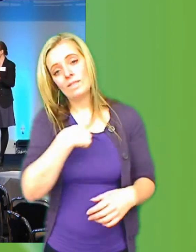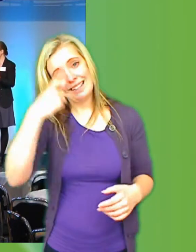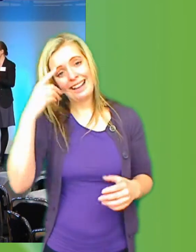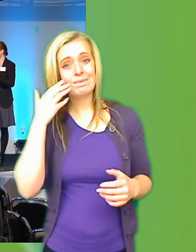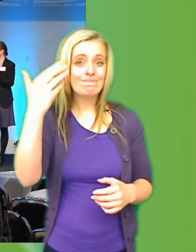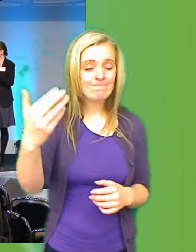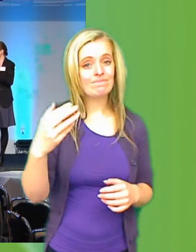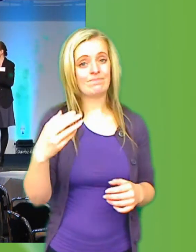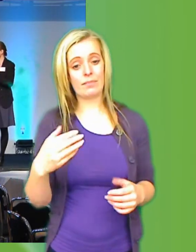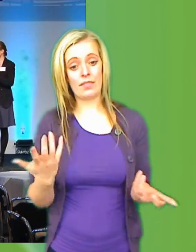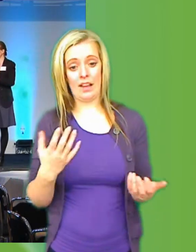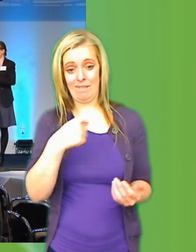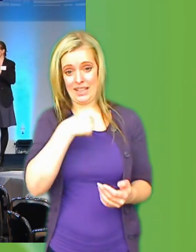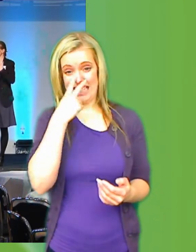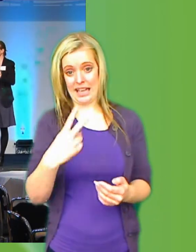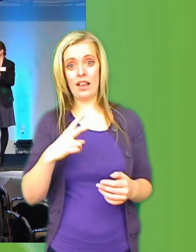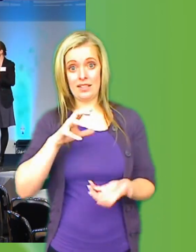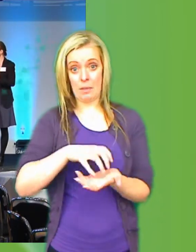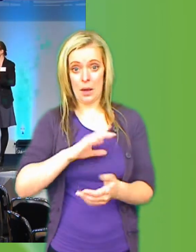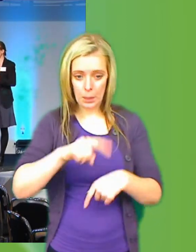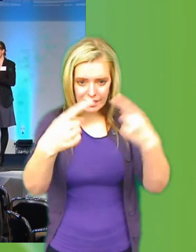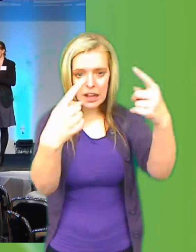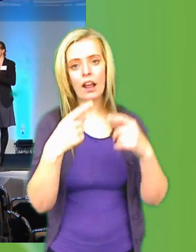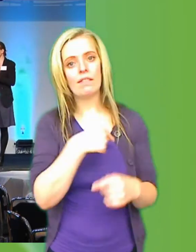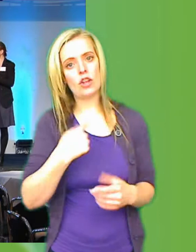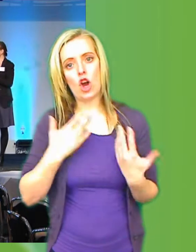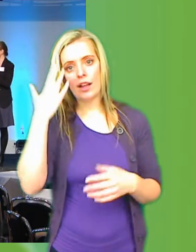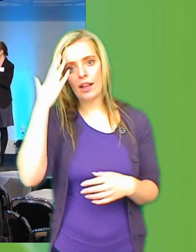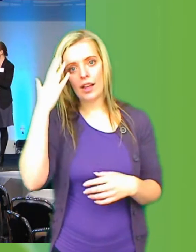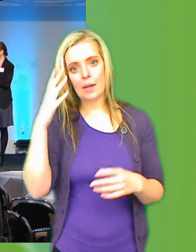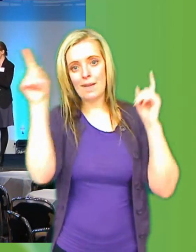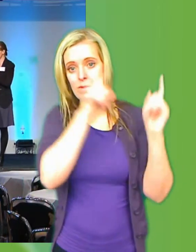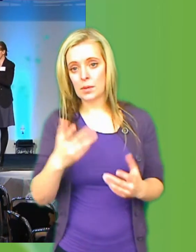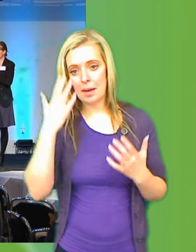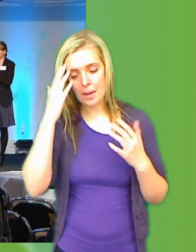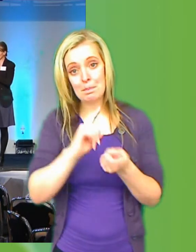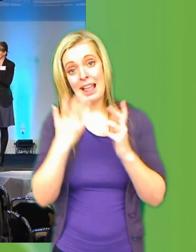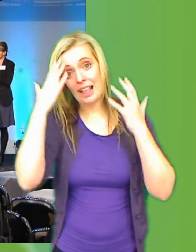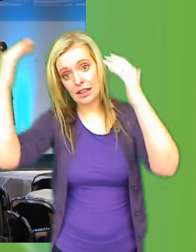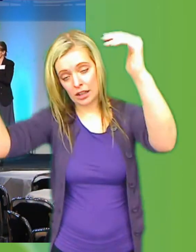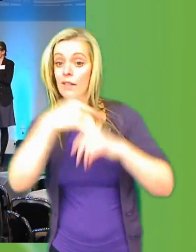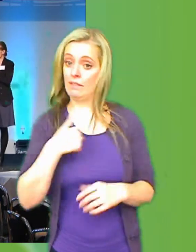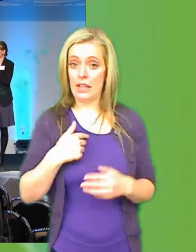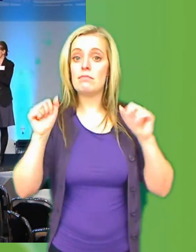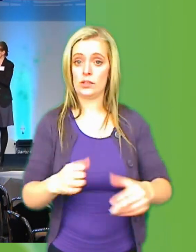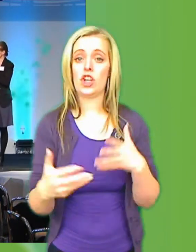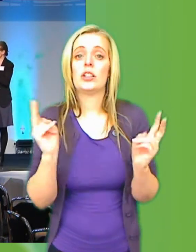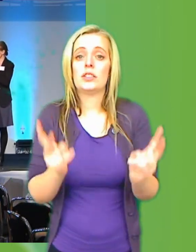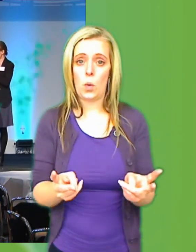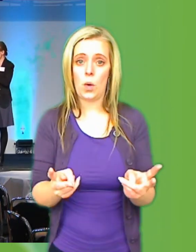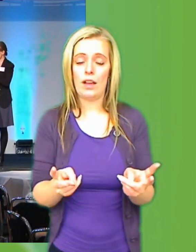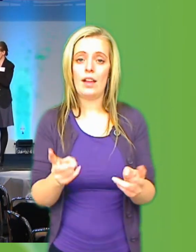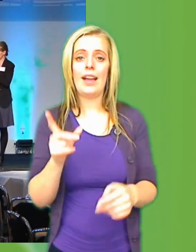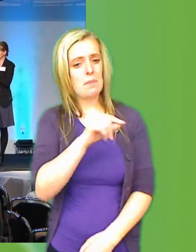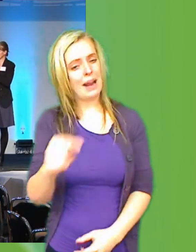utveckling som vi ser i samhället. Med åldrade befolkning så kommer vi behöva göra det. Dock är det ibland svårt